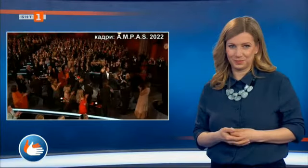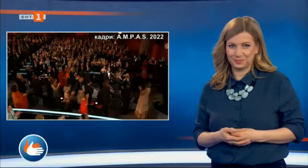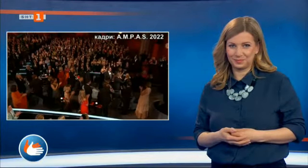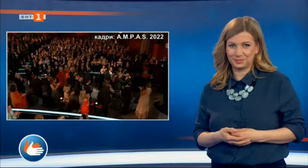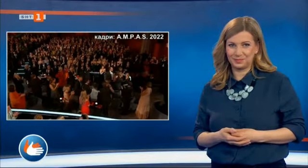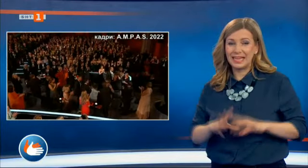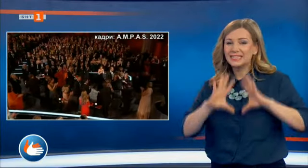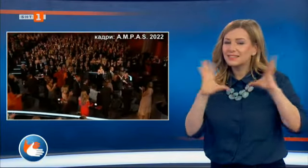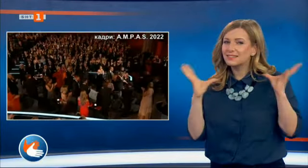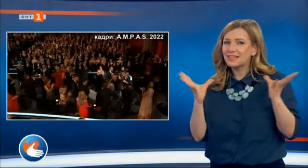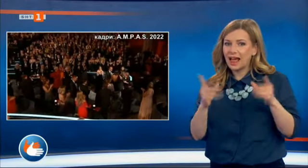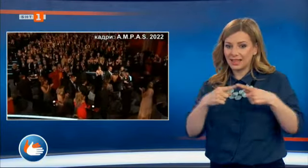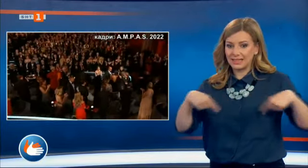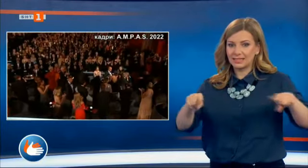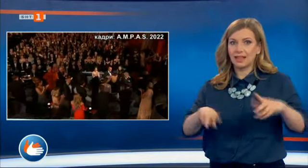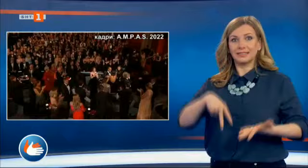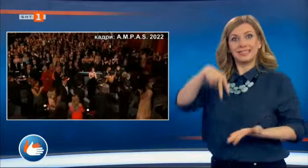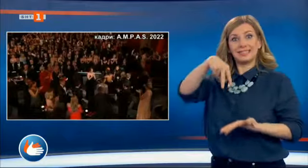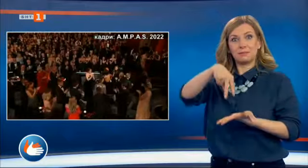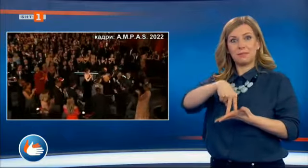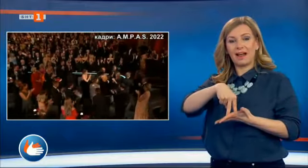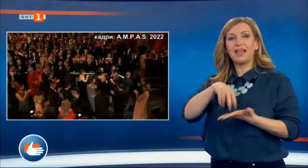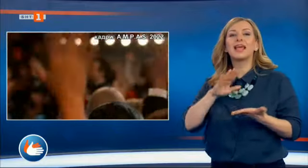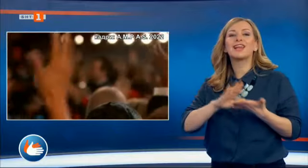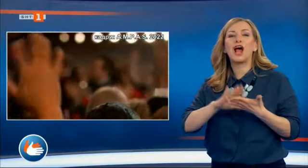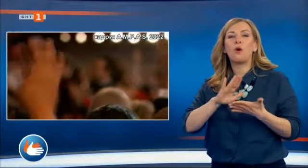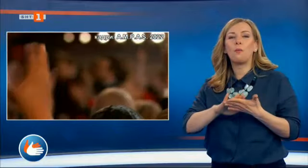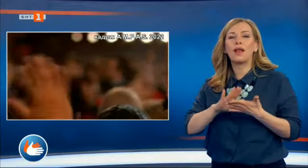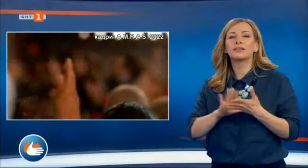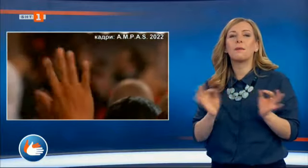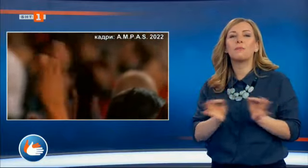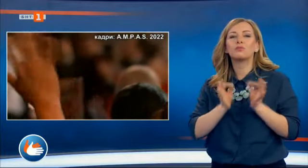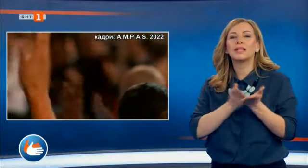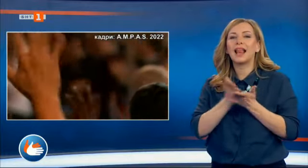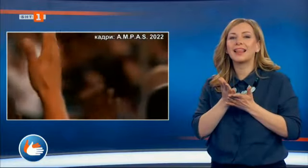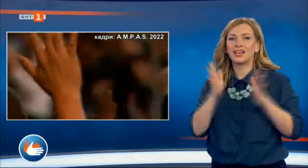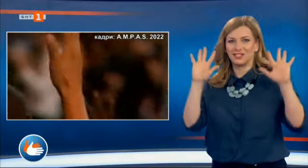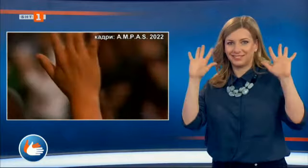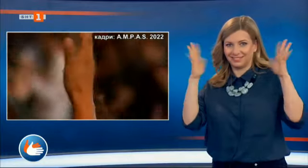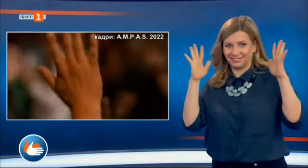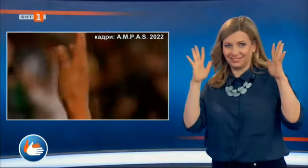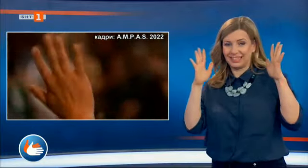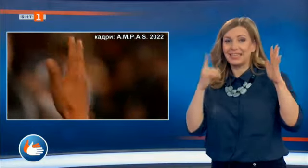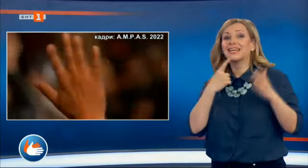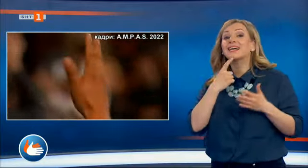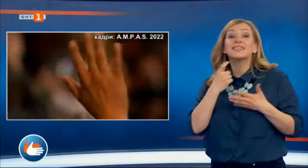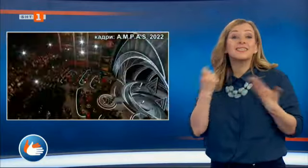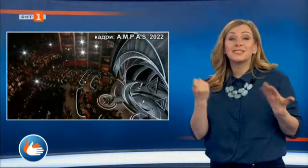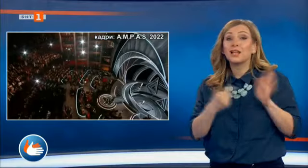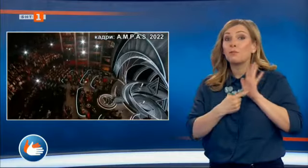Цялата зала се изправи на крака и ръкопляска на победителите по специфичния за глухите хора начин с ръцете нагоре, в знак